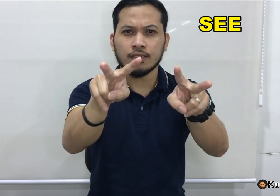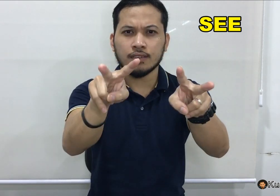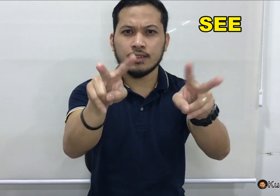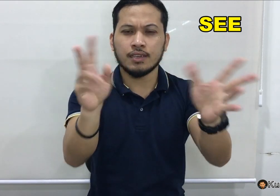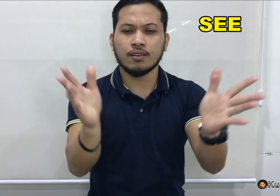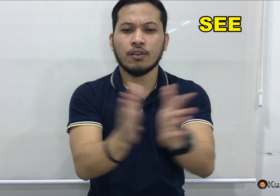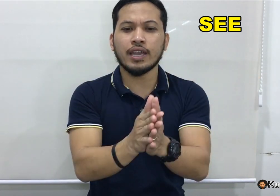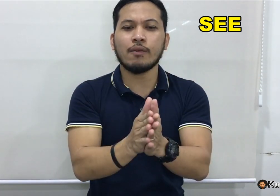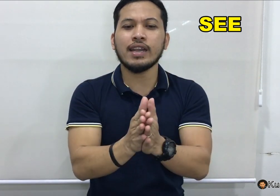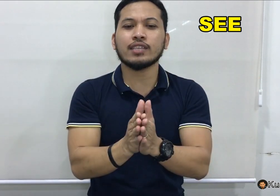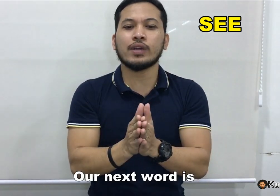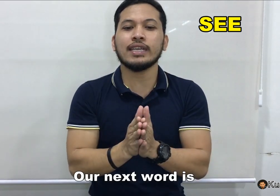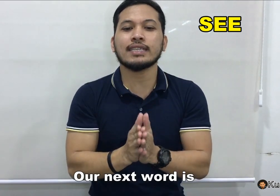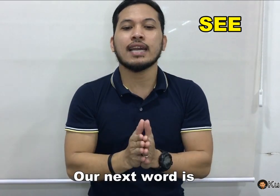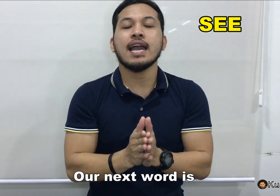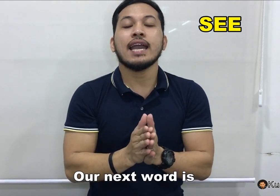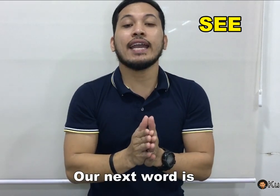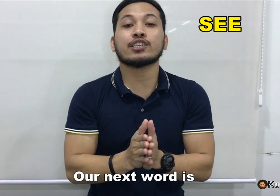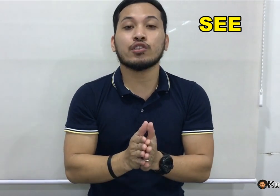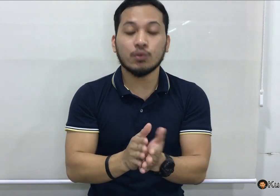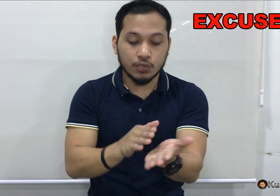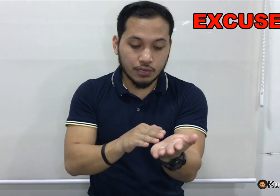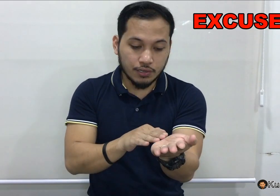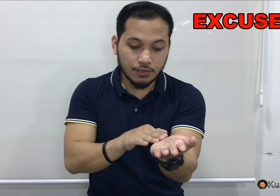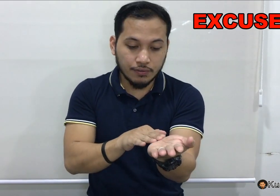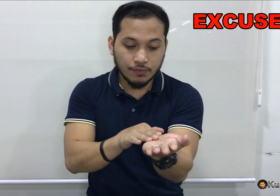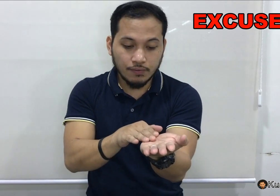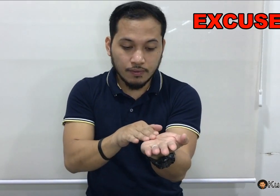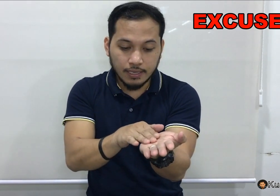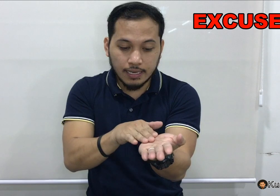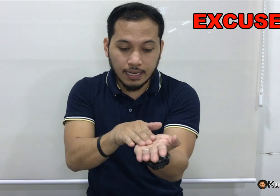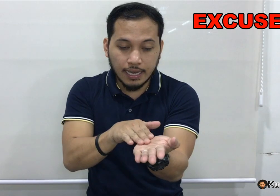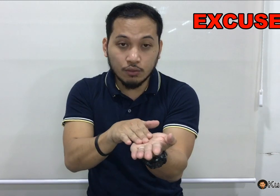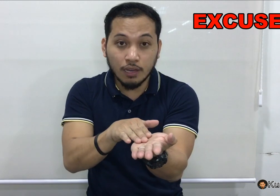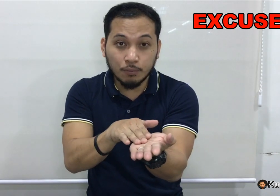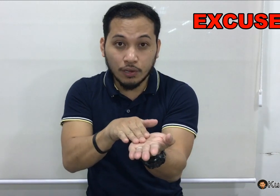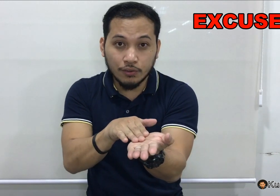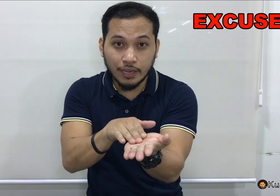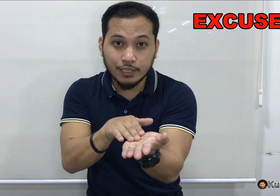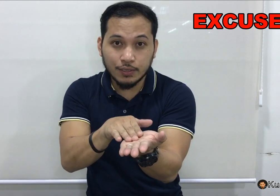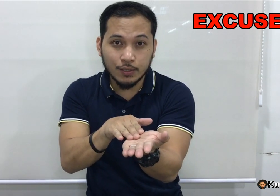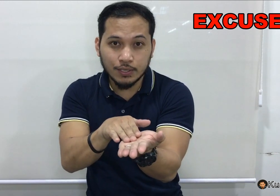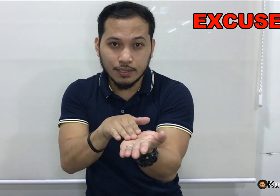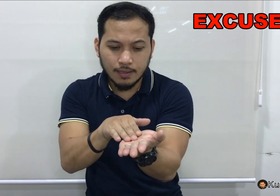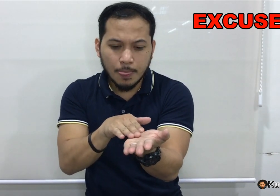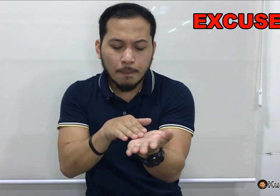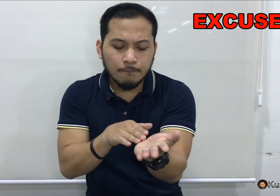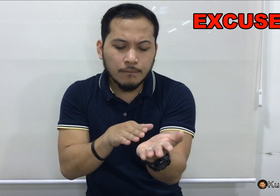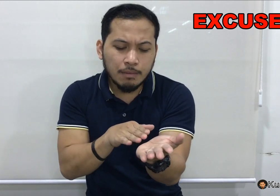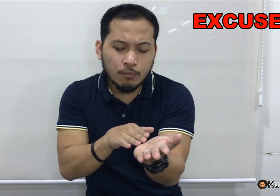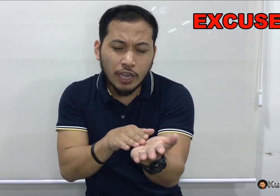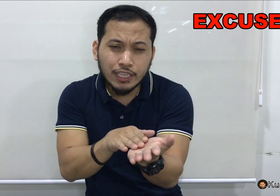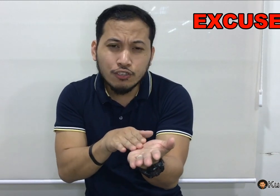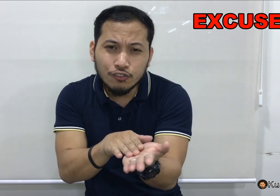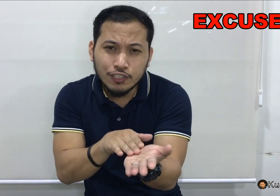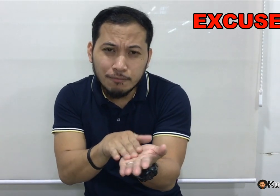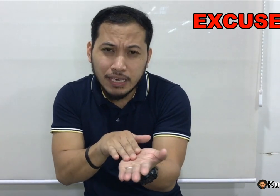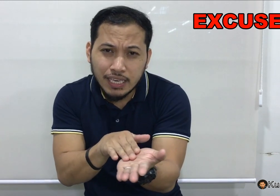C. Okay. Our next word is, excuse. Yan. Nakagento lang po kayo. Excuse. Tabi mo, excuse me.